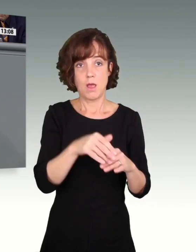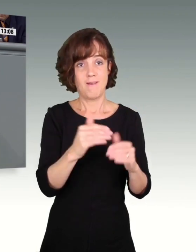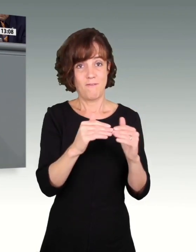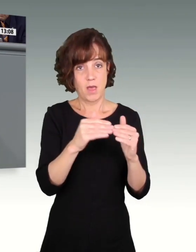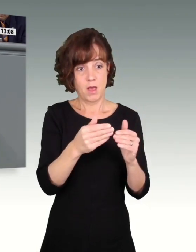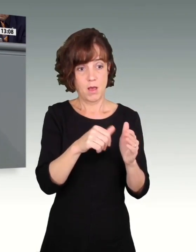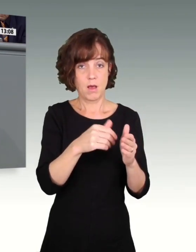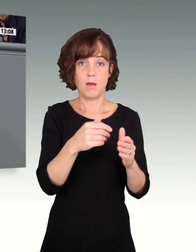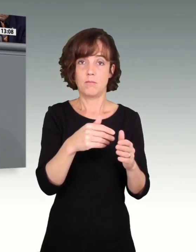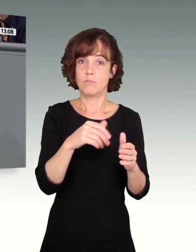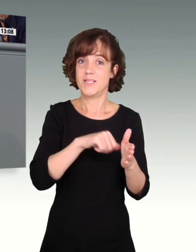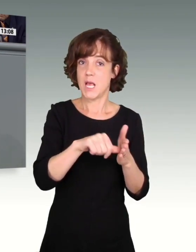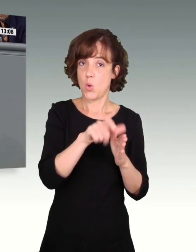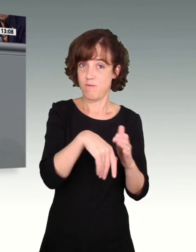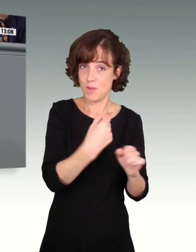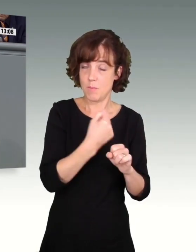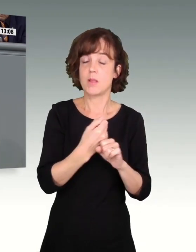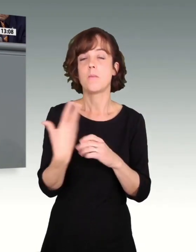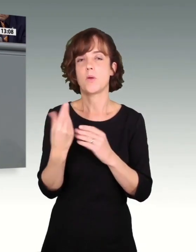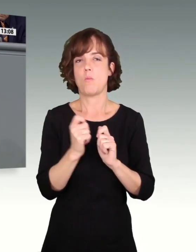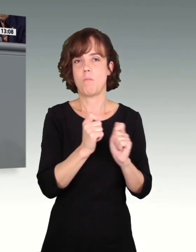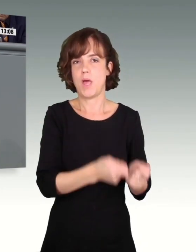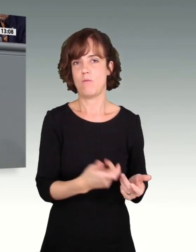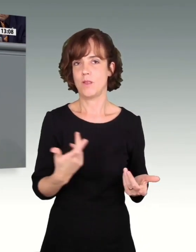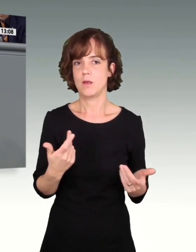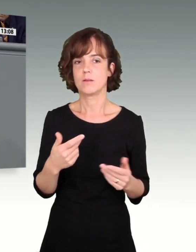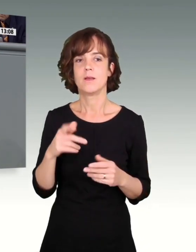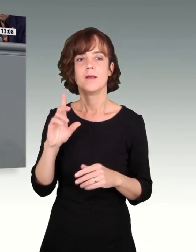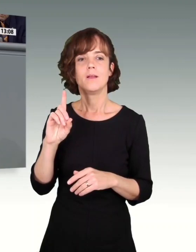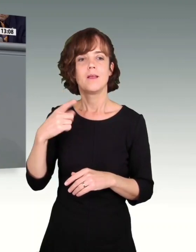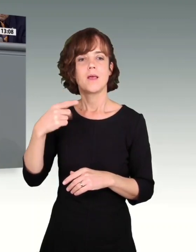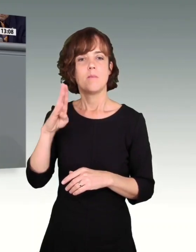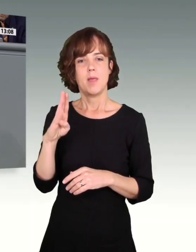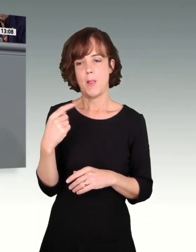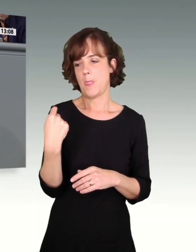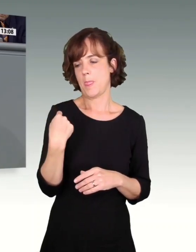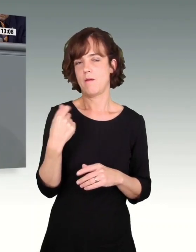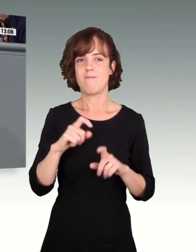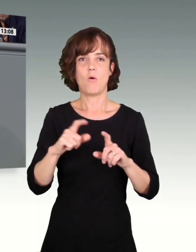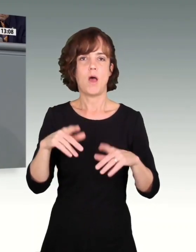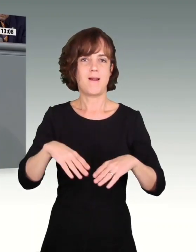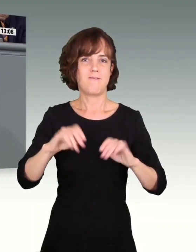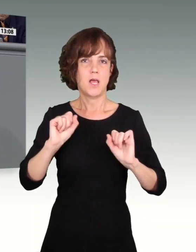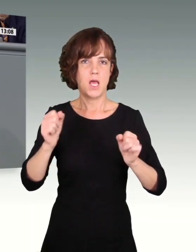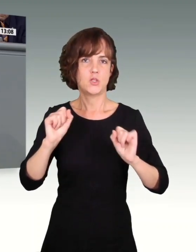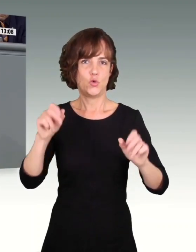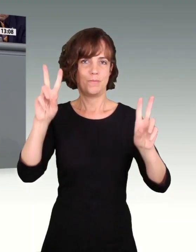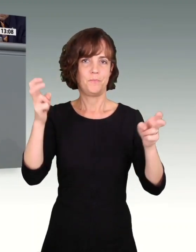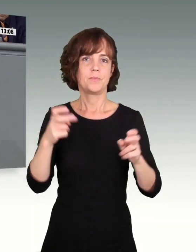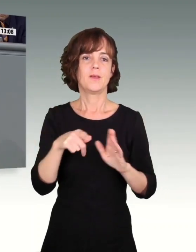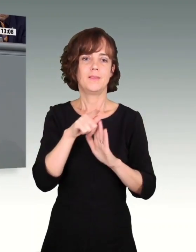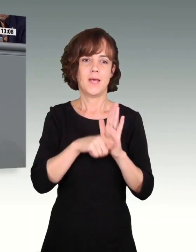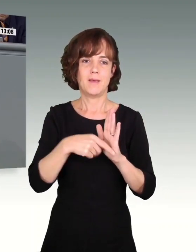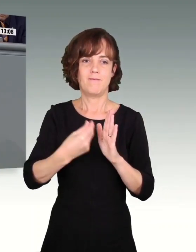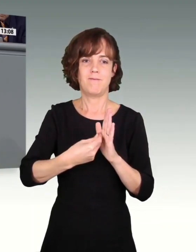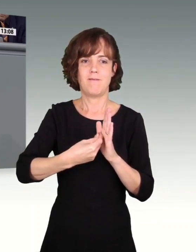mit Tarifverträgen bezahlen. Der DGB hat diese Woche eine Aktion gestartet. Da bin ich dankbar. Tarifverträge bescheren den